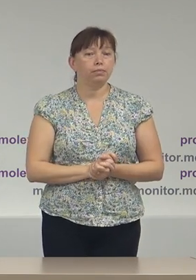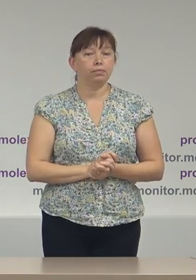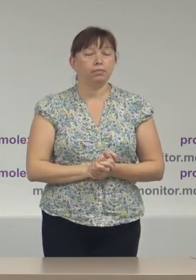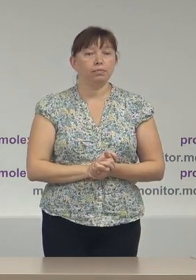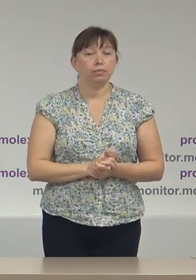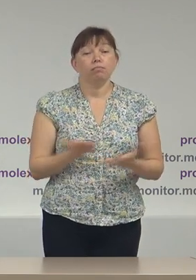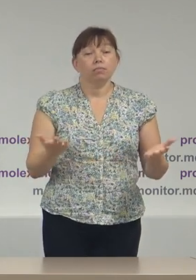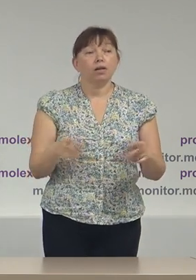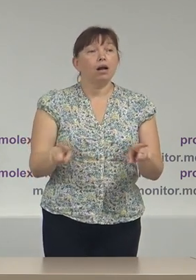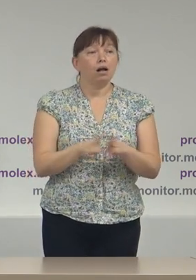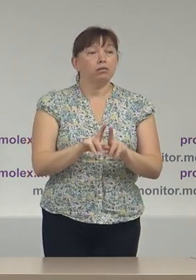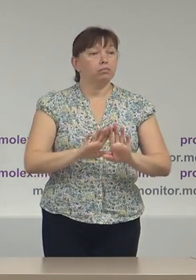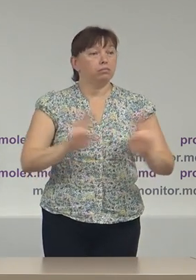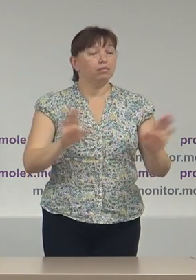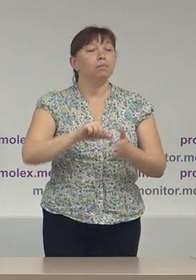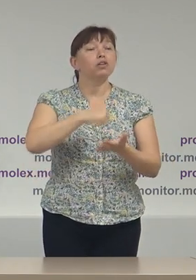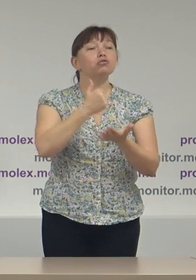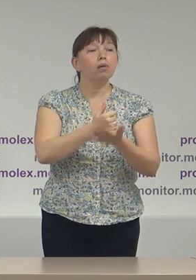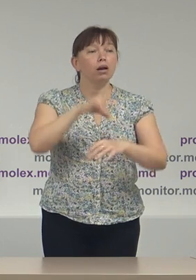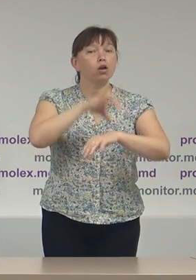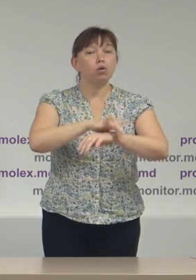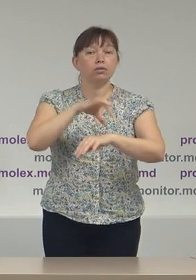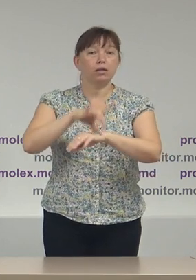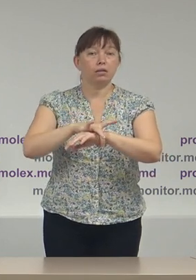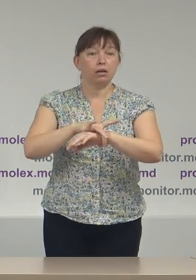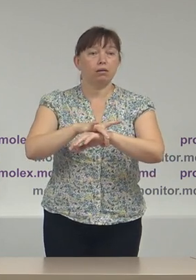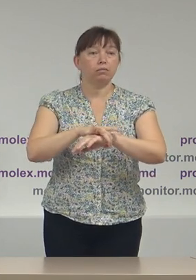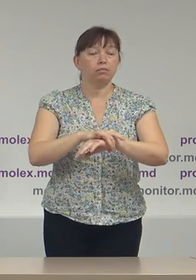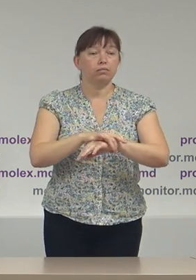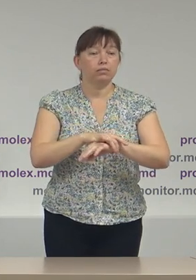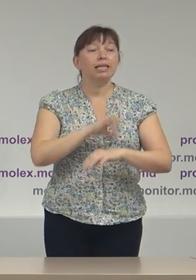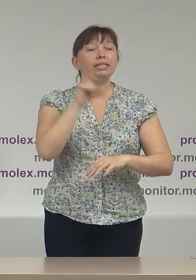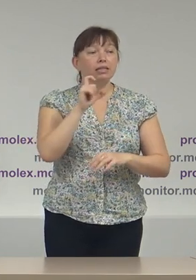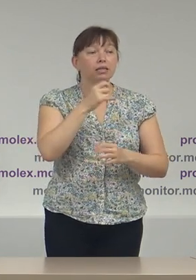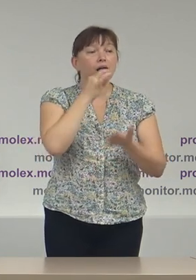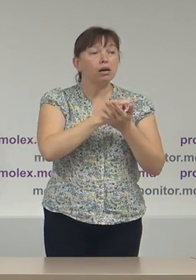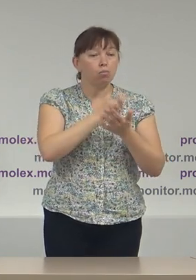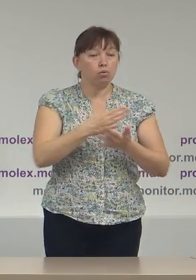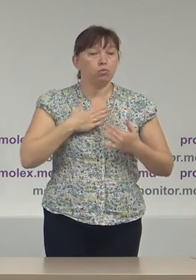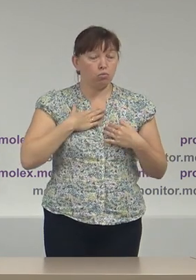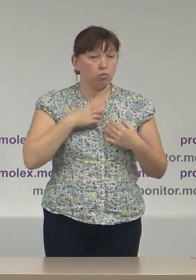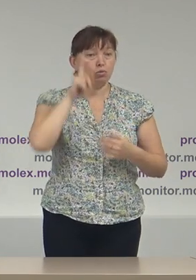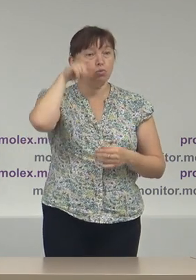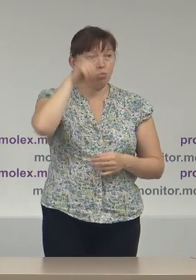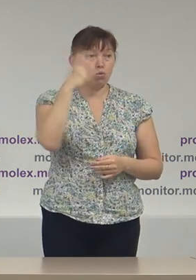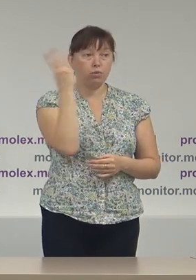Cam astea au fost principalele constatări din raportul nostru, numărul 3.